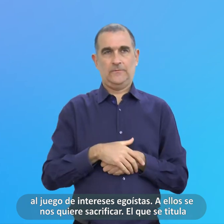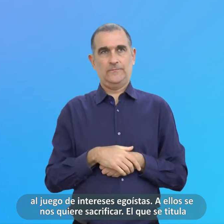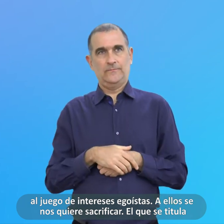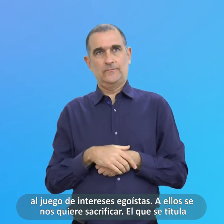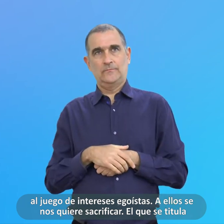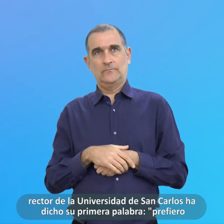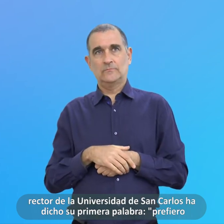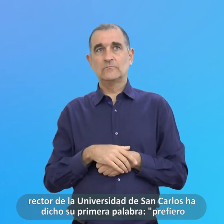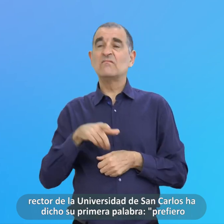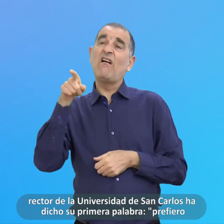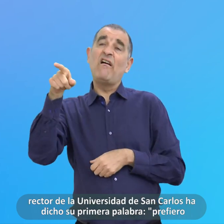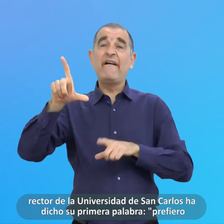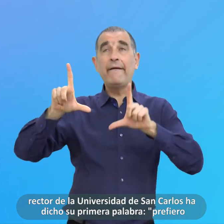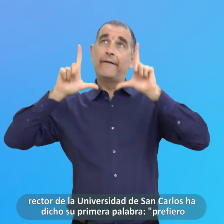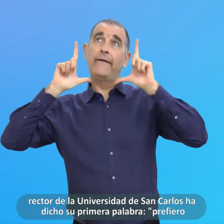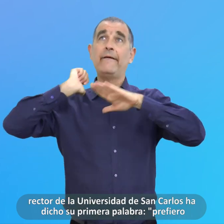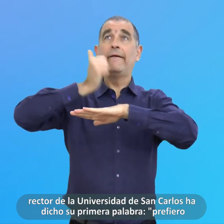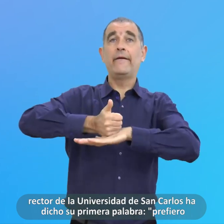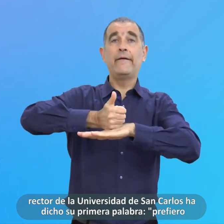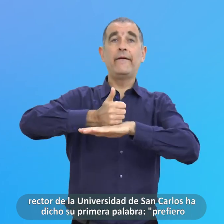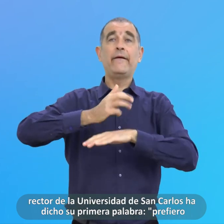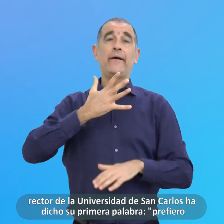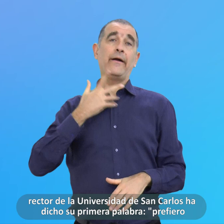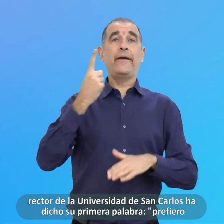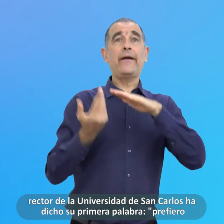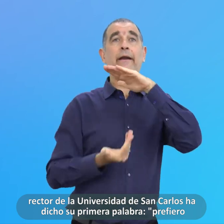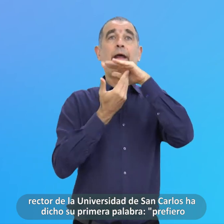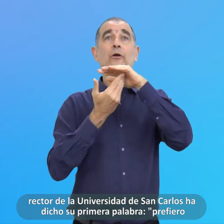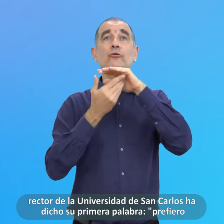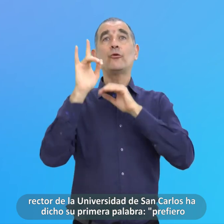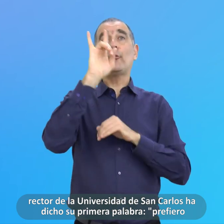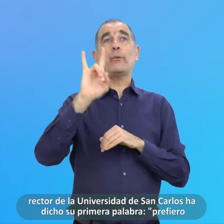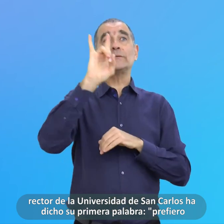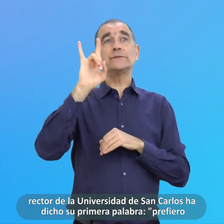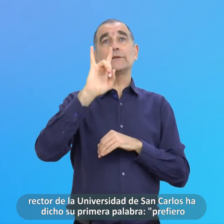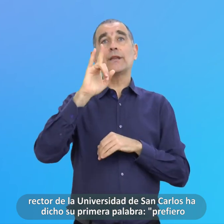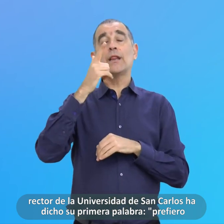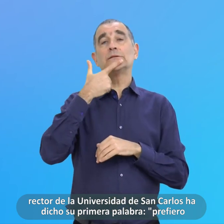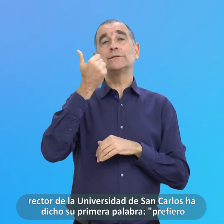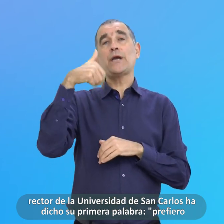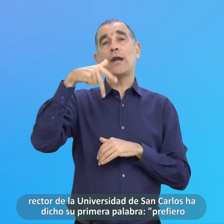Sacrificar El Que Se Titula Rector De La Universidad De San Carlos